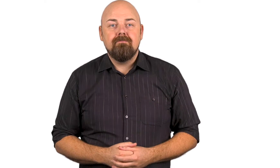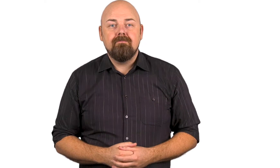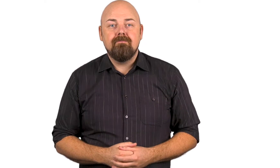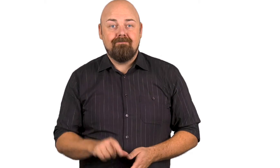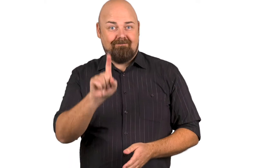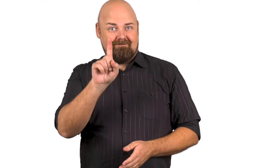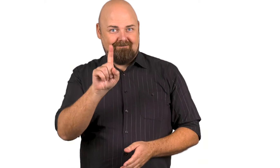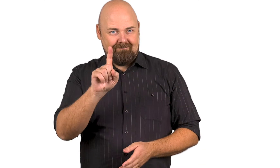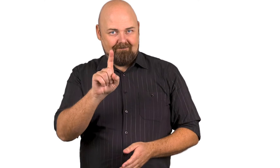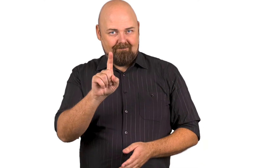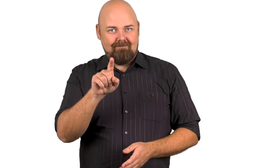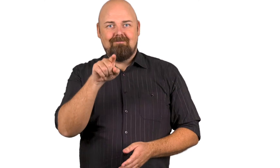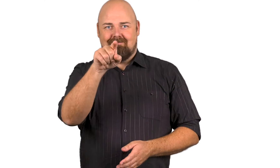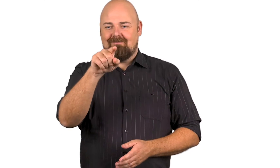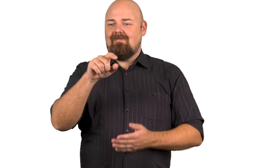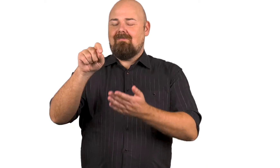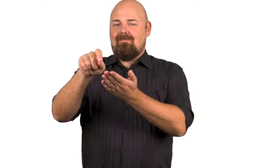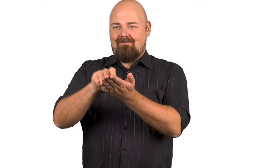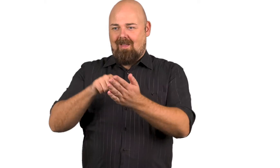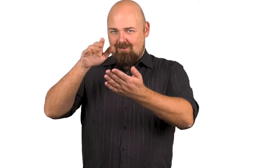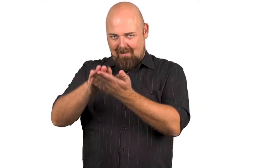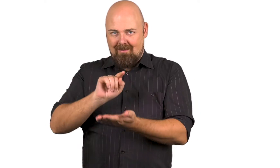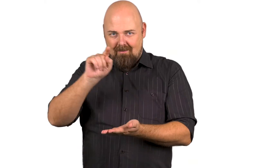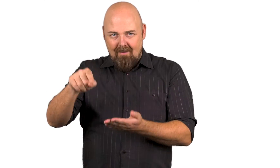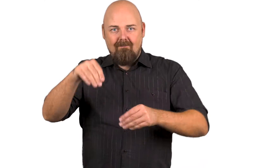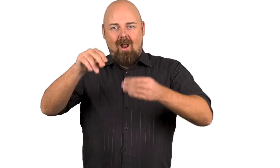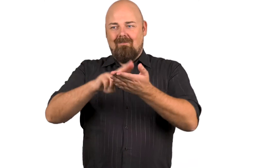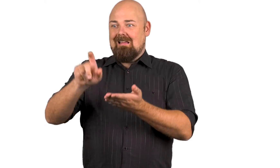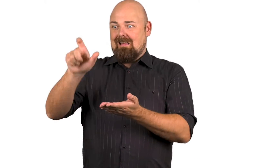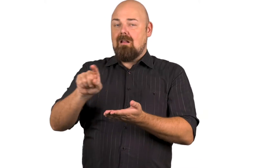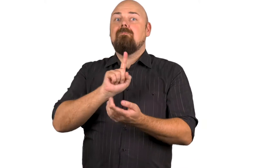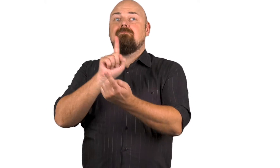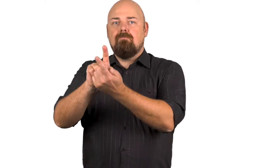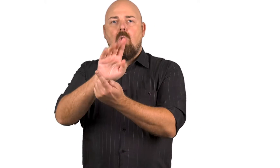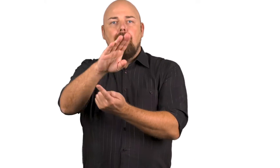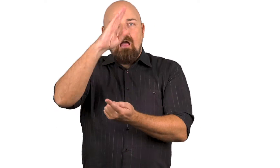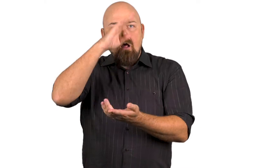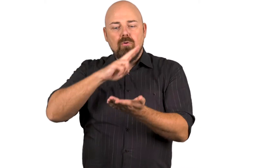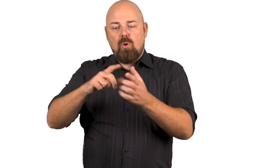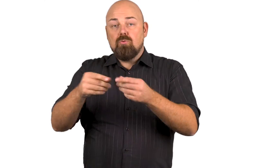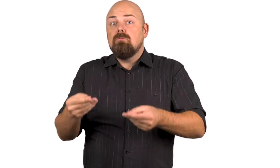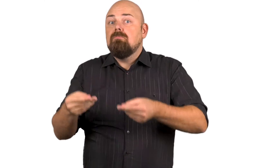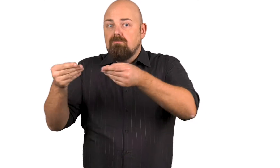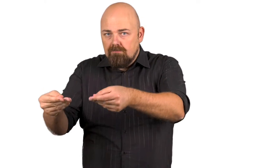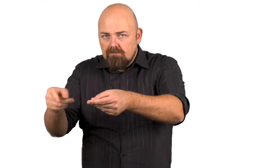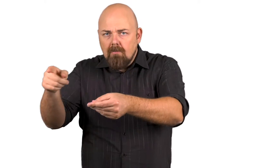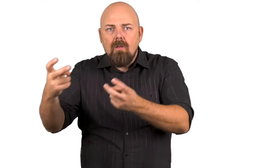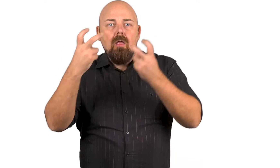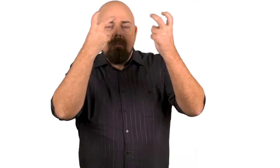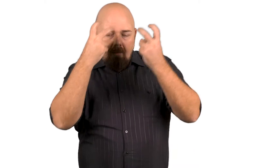1. Näytä henkilöllisyystodistus vaalivirkailijalle. Virkailija